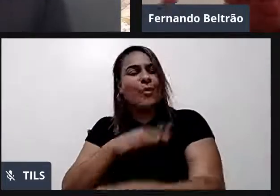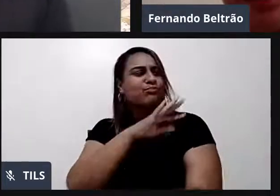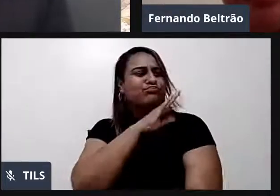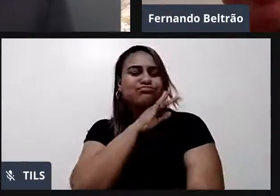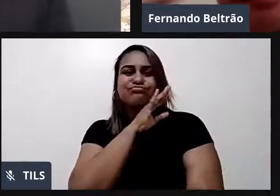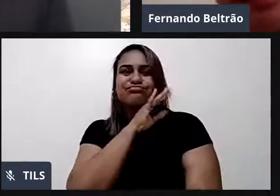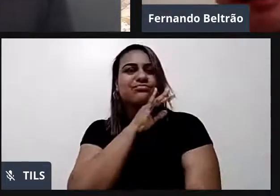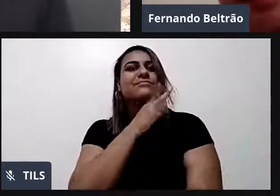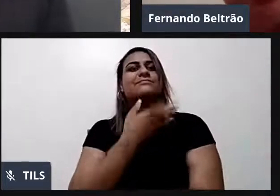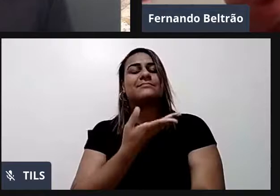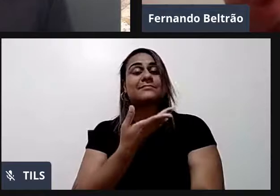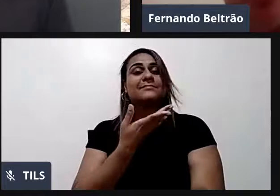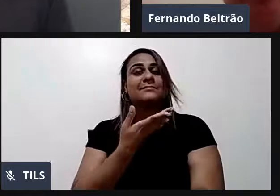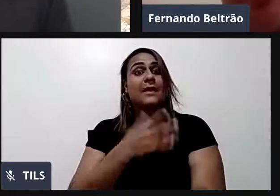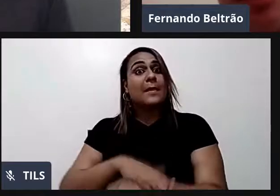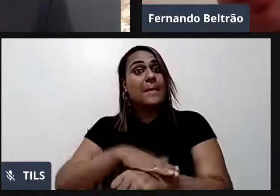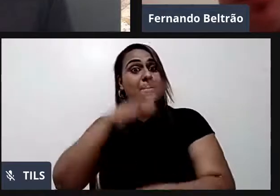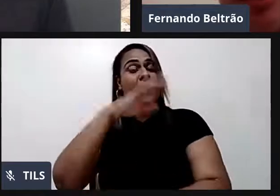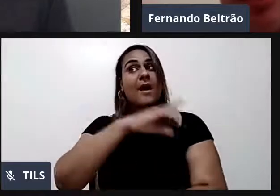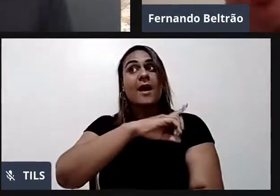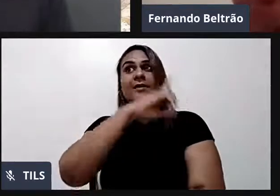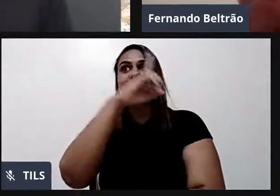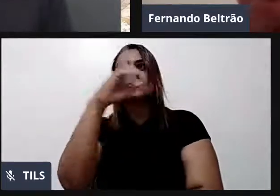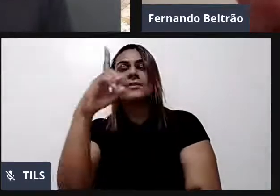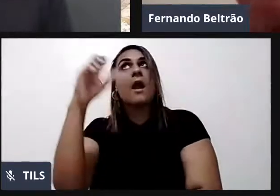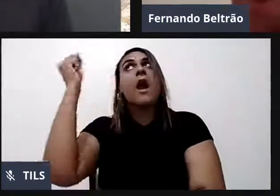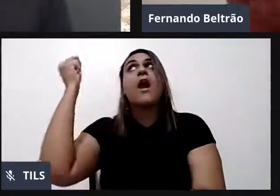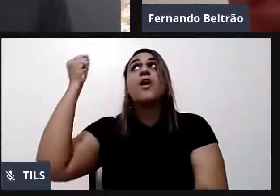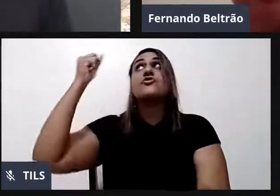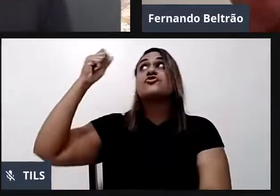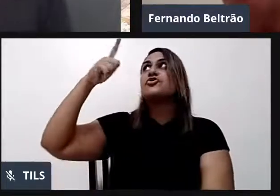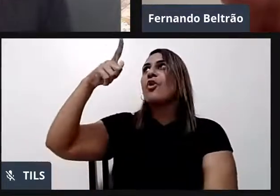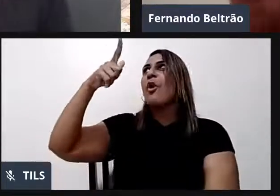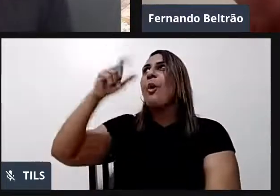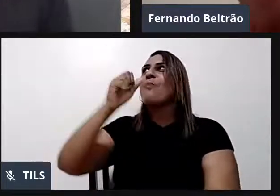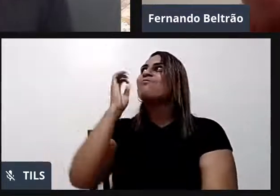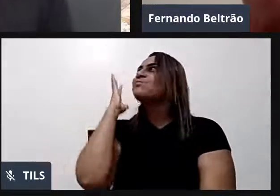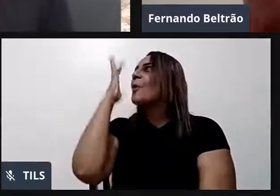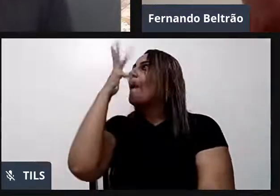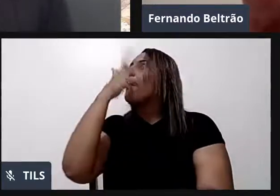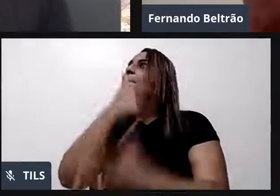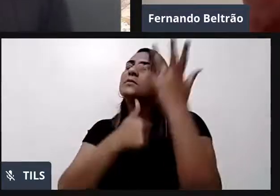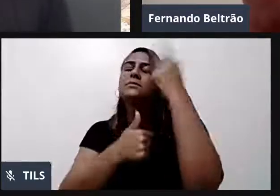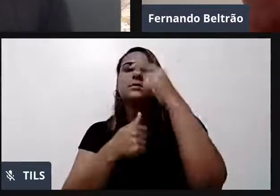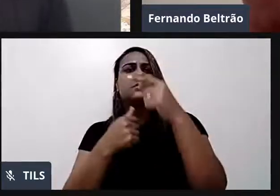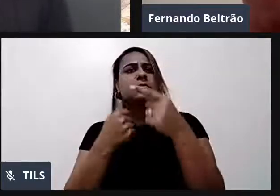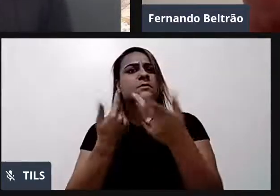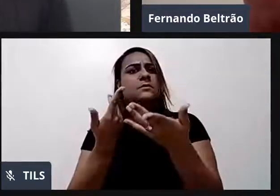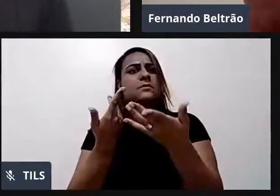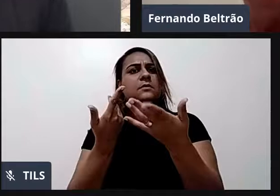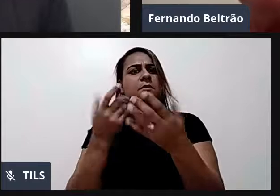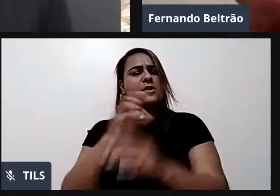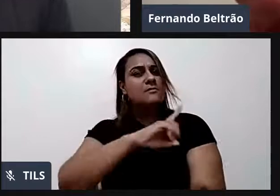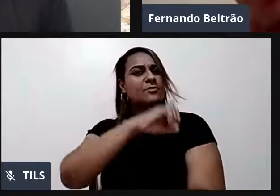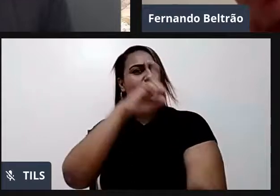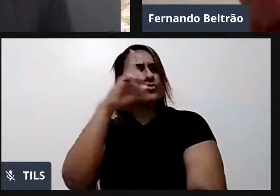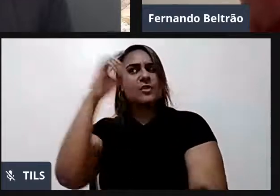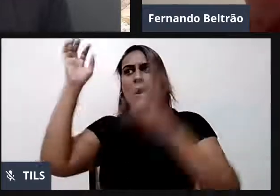mais dias de sol bonito do que a chuva torrencial. em todo lugar que a gente vai é assim. Mas a gente sofre